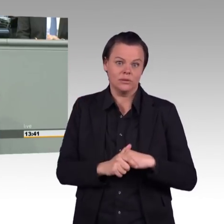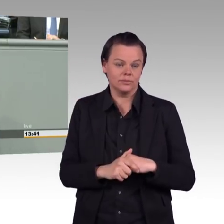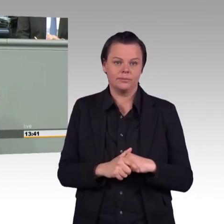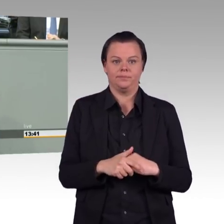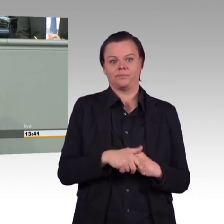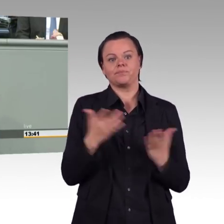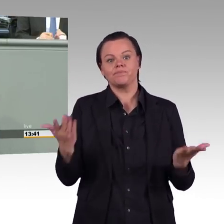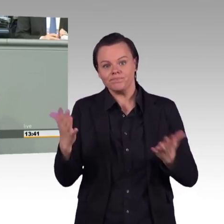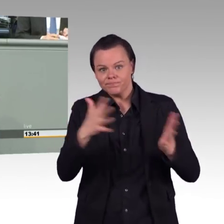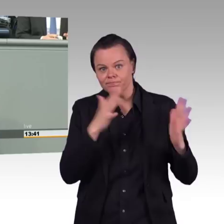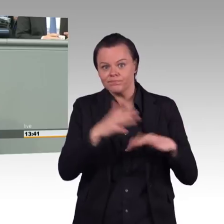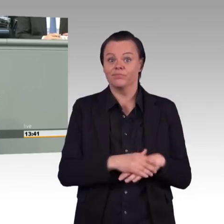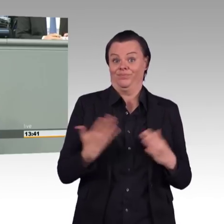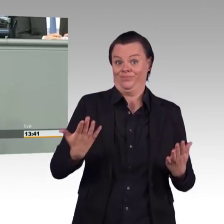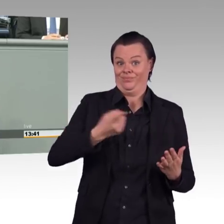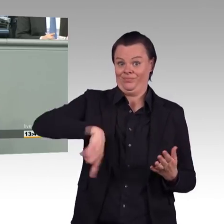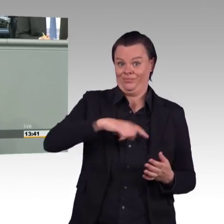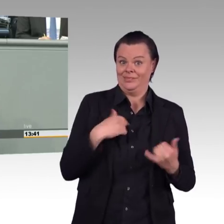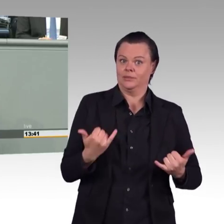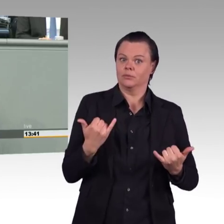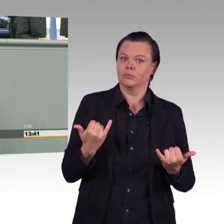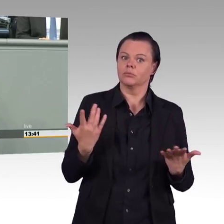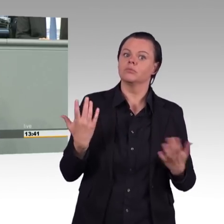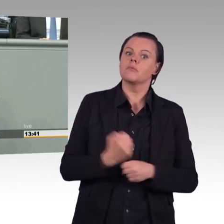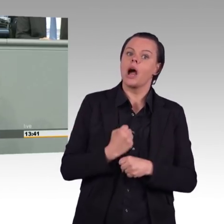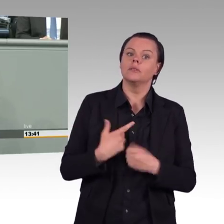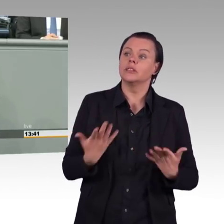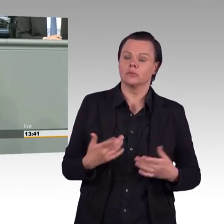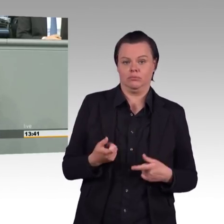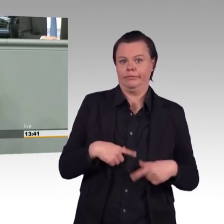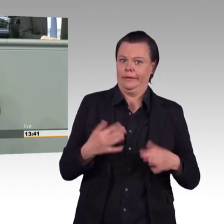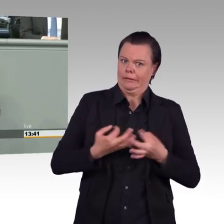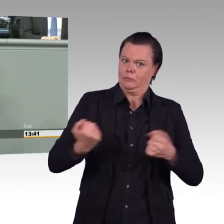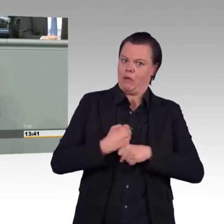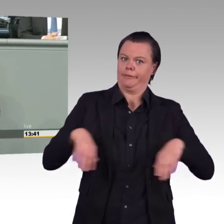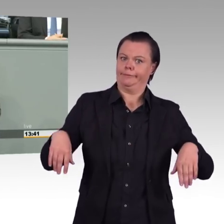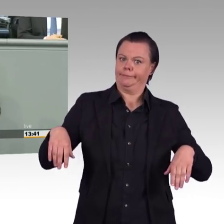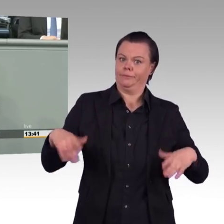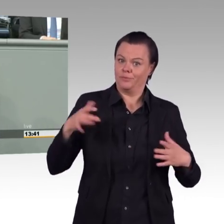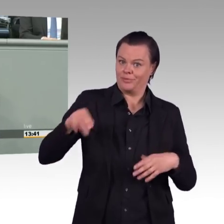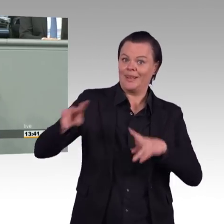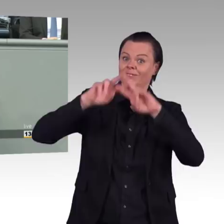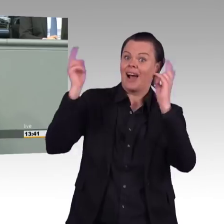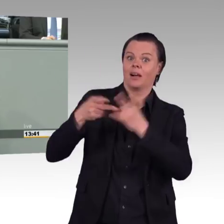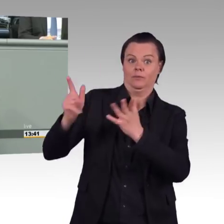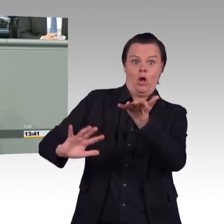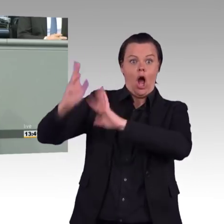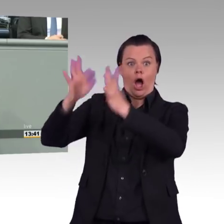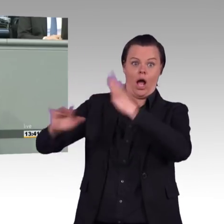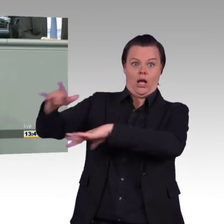Kompromiss der Kohlekommission sei ein Konsens. Aber da kann ich leider nicht zustimmen. Denn schauen wir uns den Kompromiss der